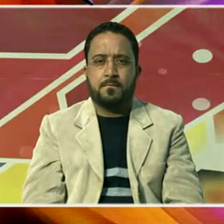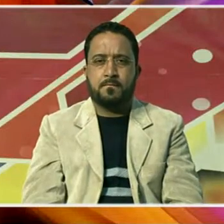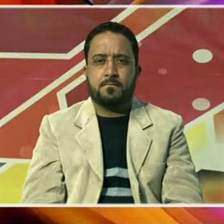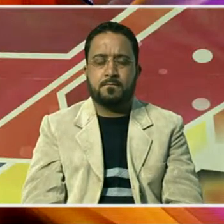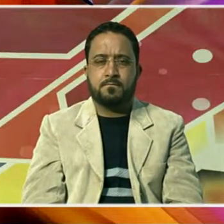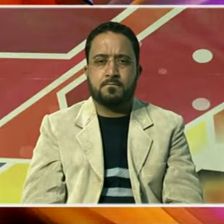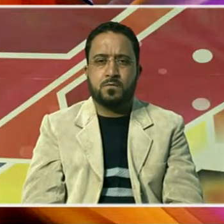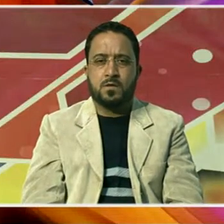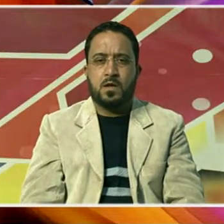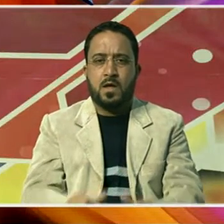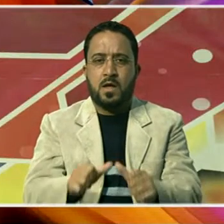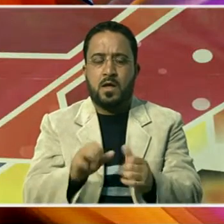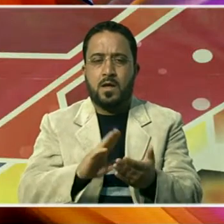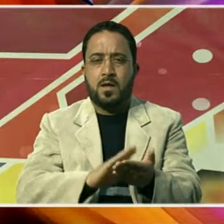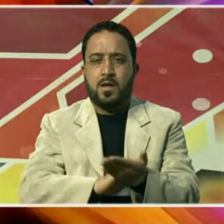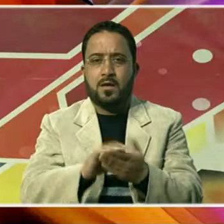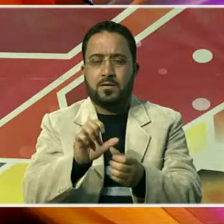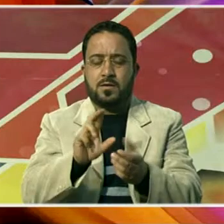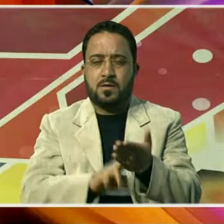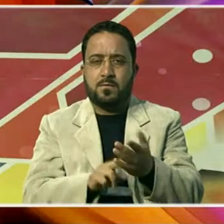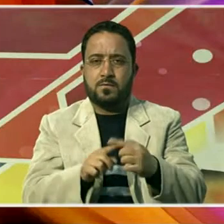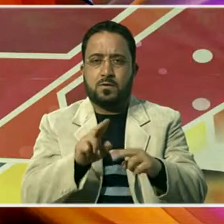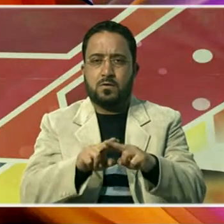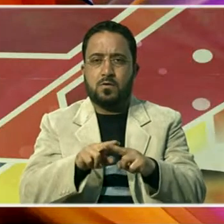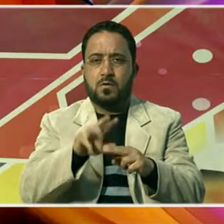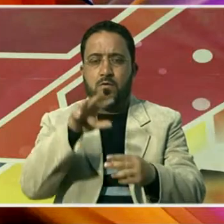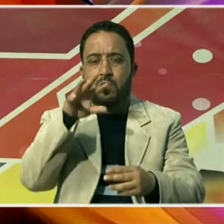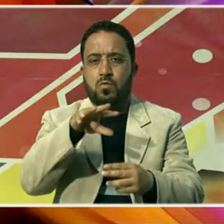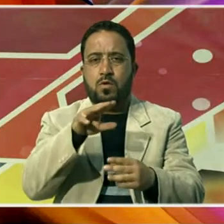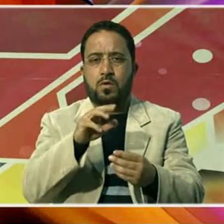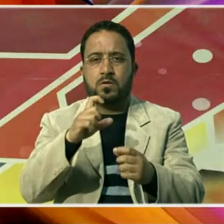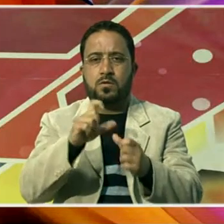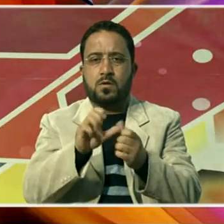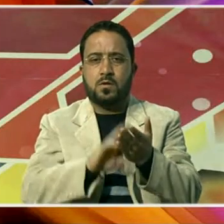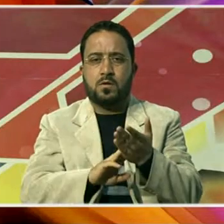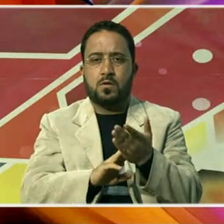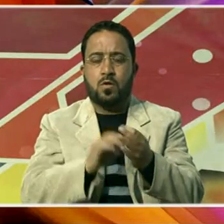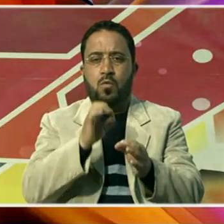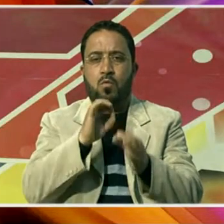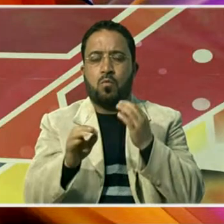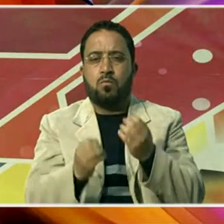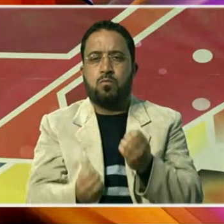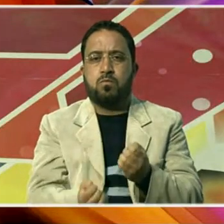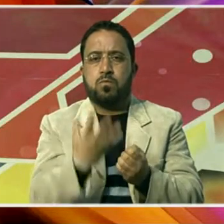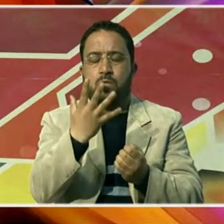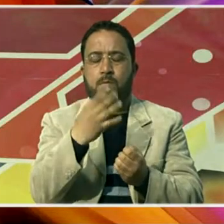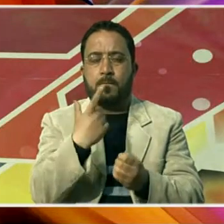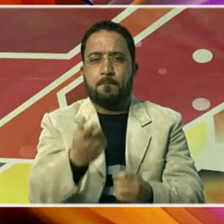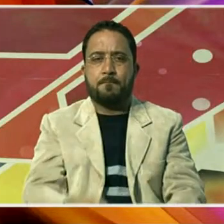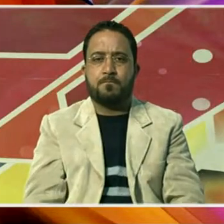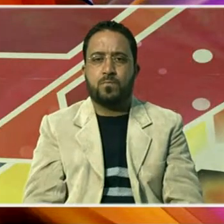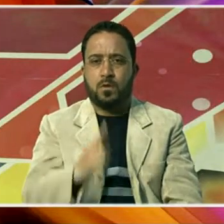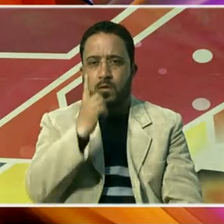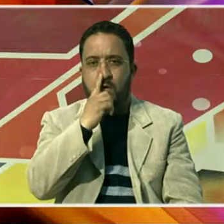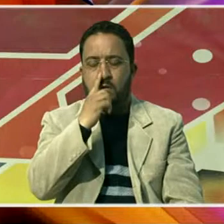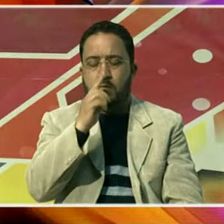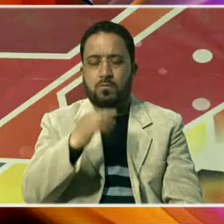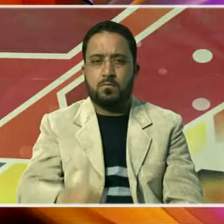ہفت چنار سری نگر میں دورانی شب آگ کی ایک خولناک واردات میں ایک خاتون